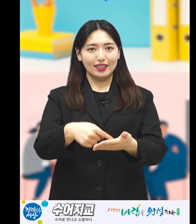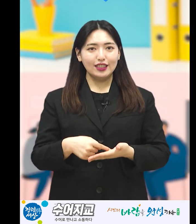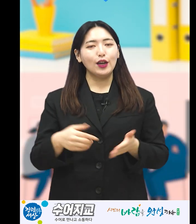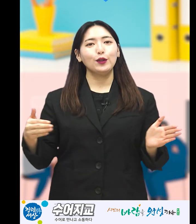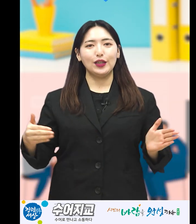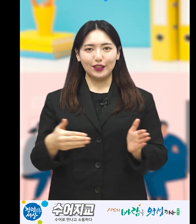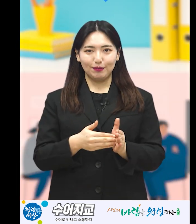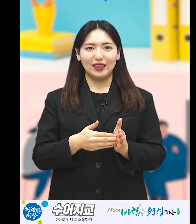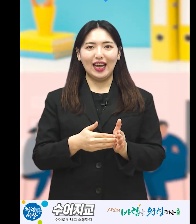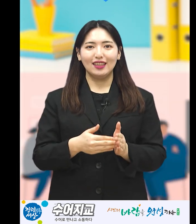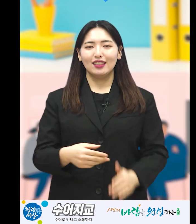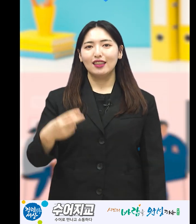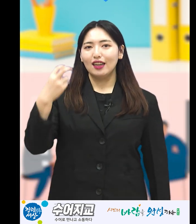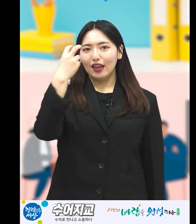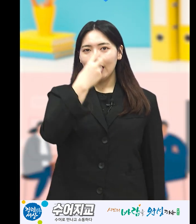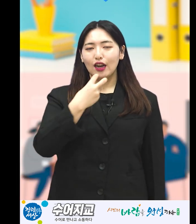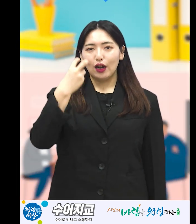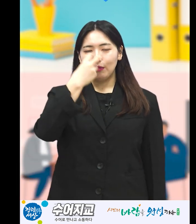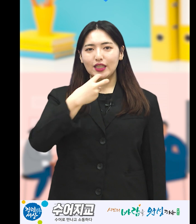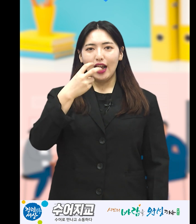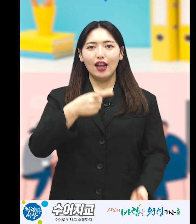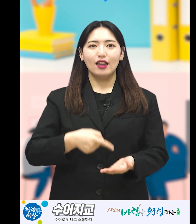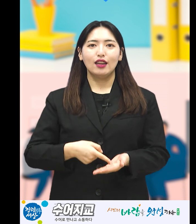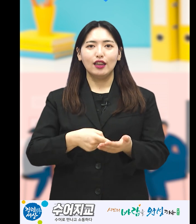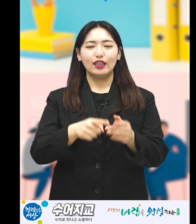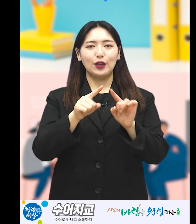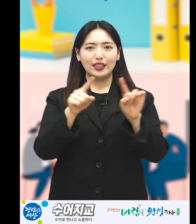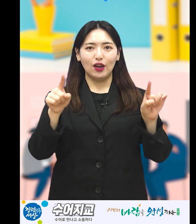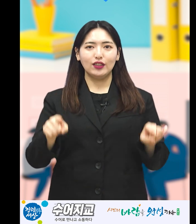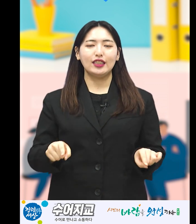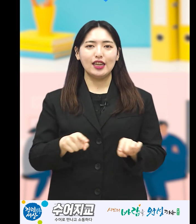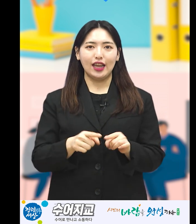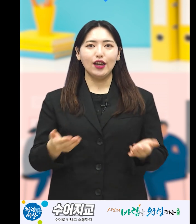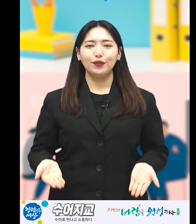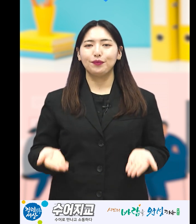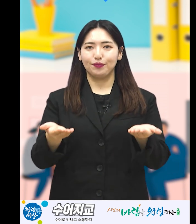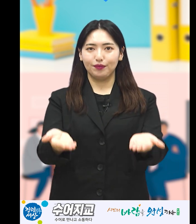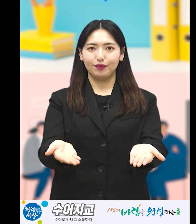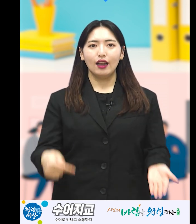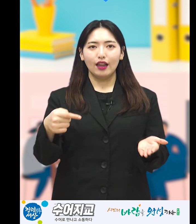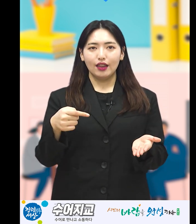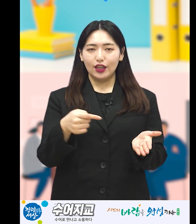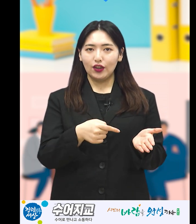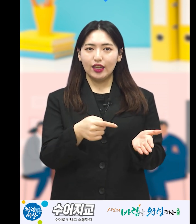신청되셨습니다. 검사 의뢰서 드릴게요. 여기